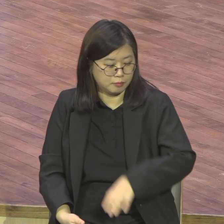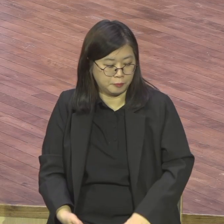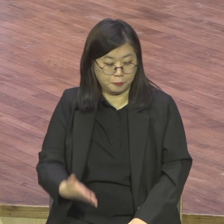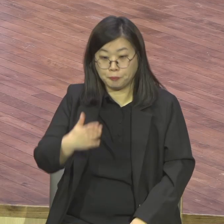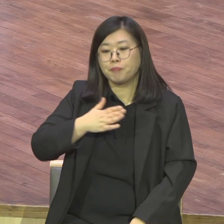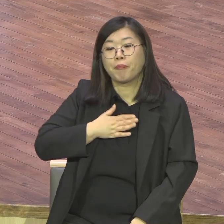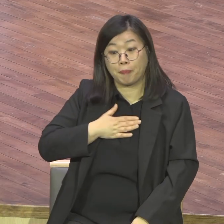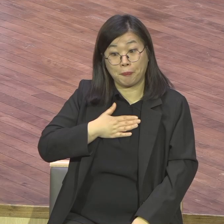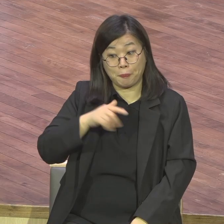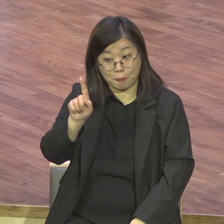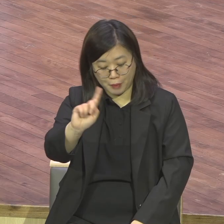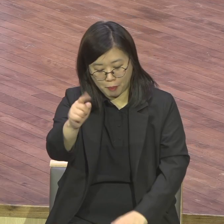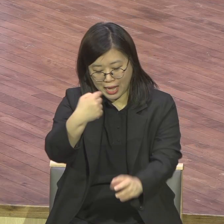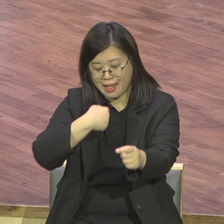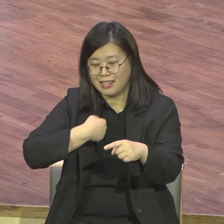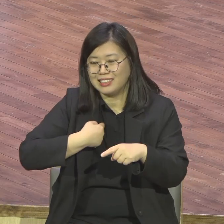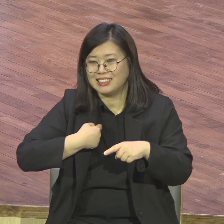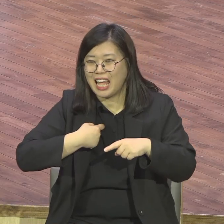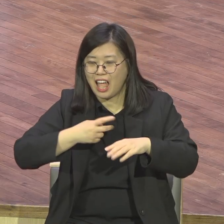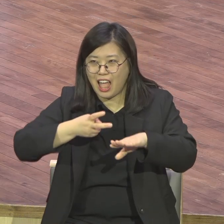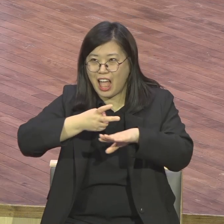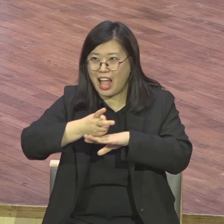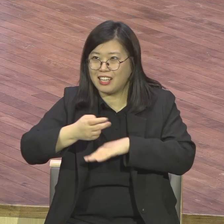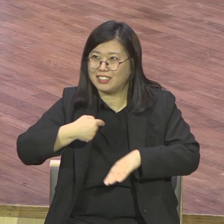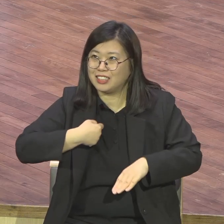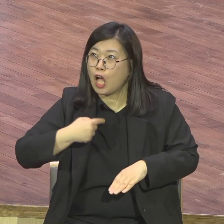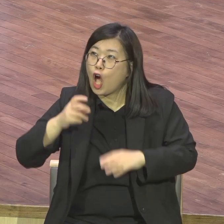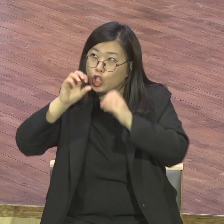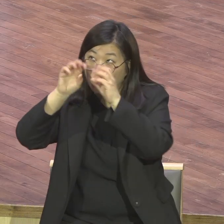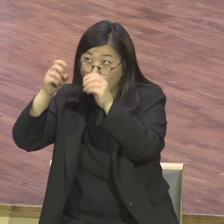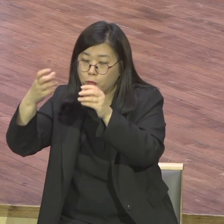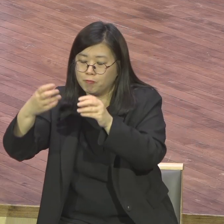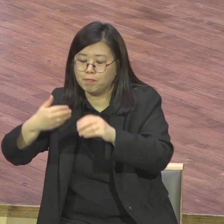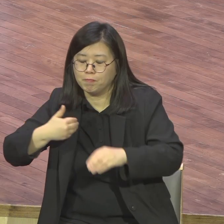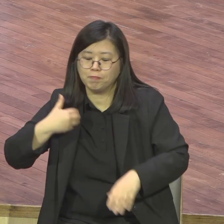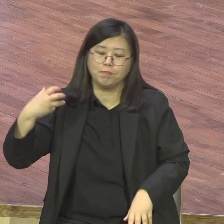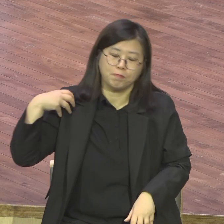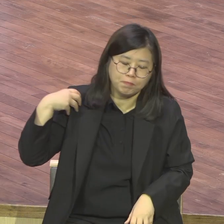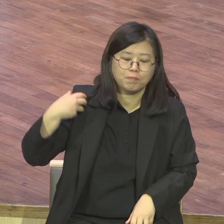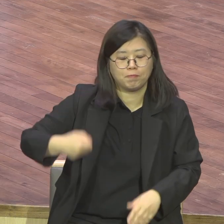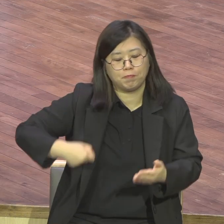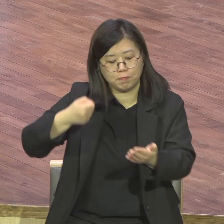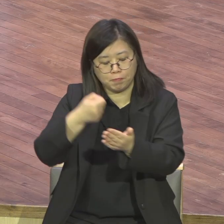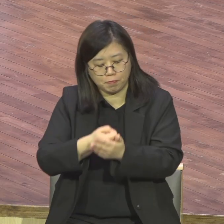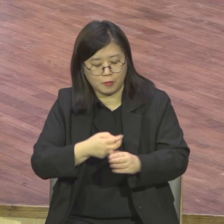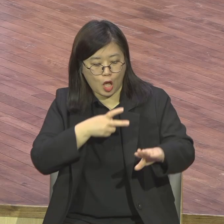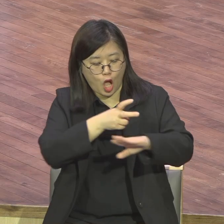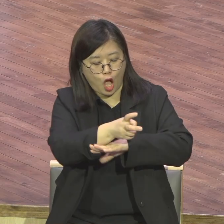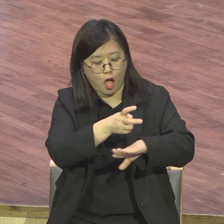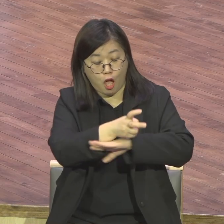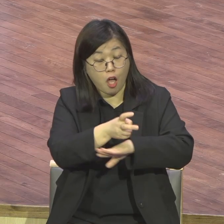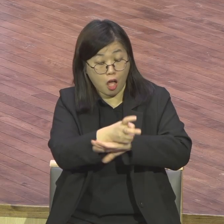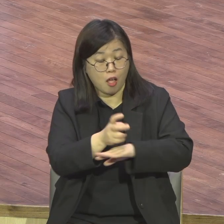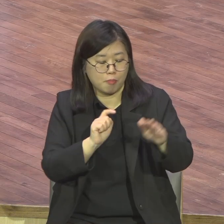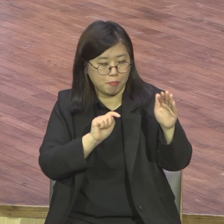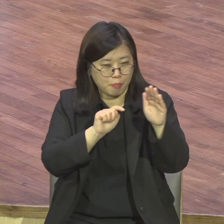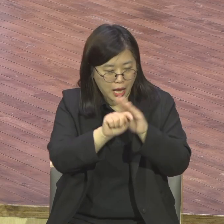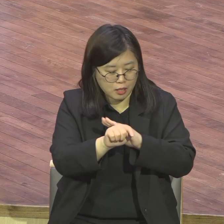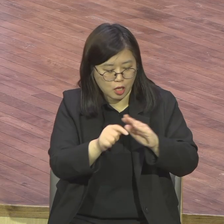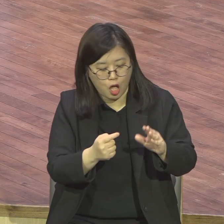부끄러워 내가 버스 운전 총무가 목사님 버스 운전 버스 전도 합시다 기가 막혀 버스 어떻게 하냐